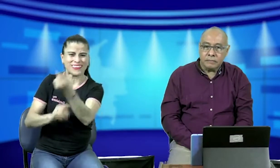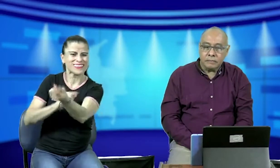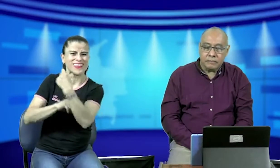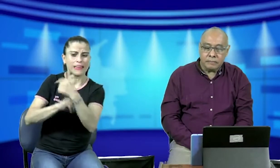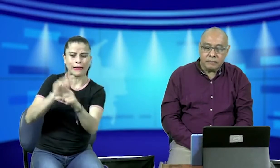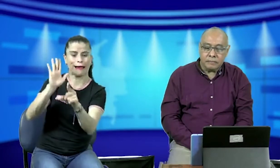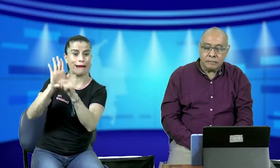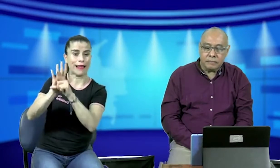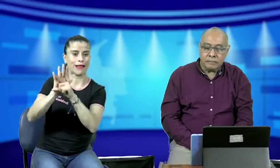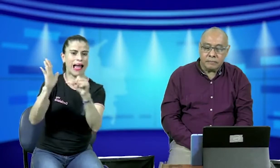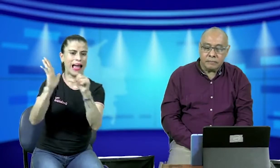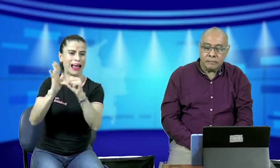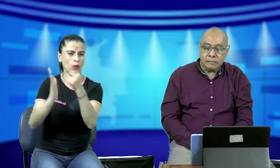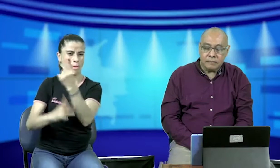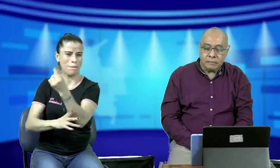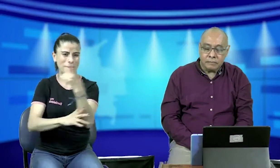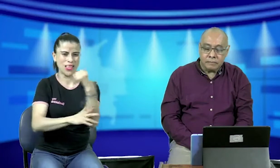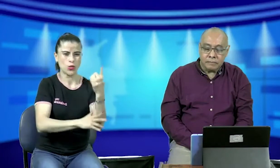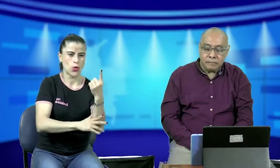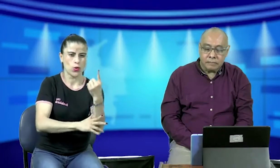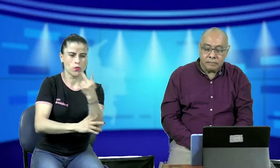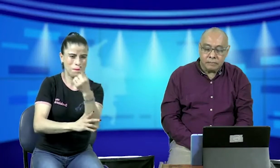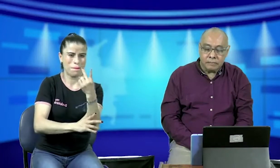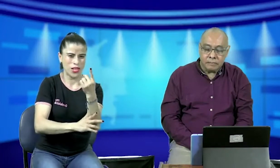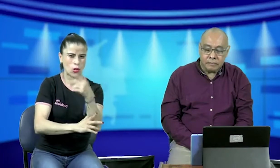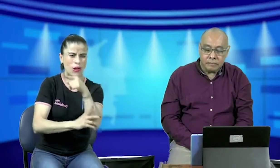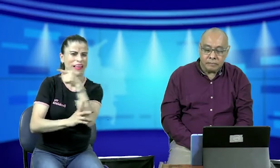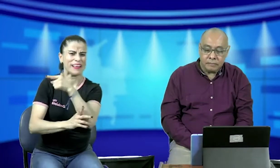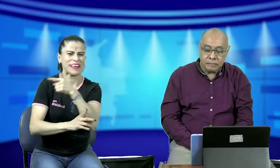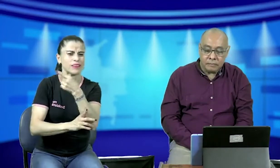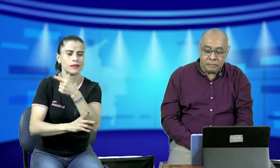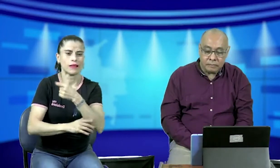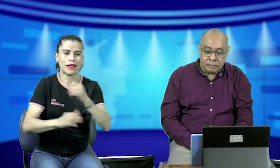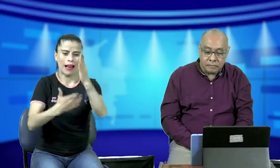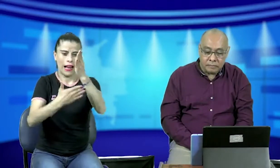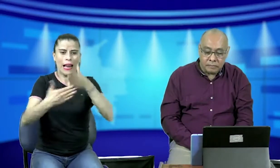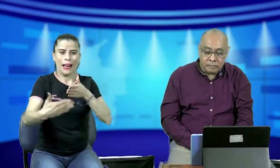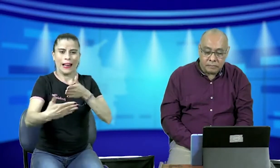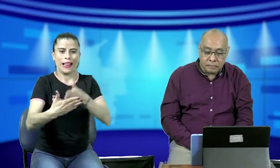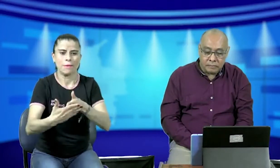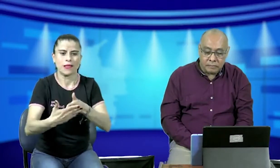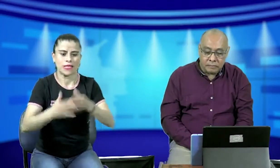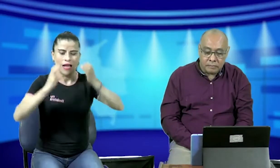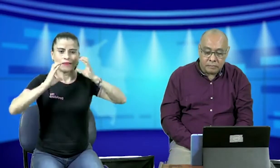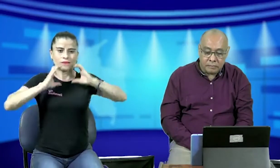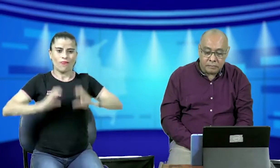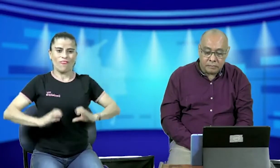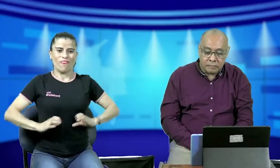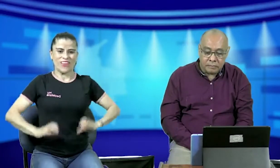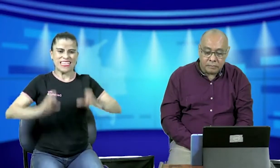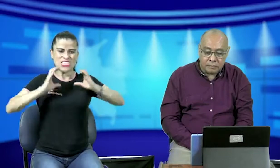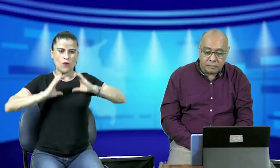la resolución porque nos dicen que en el artículo 21 habla de una limitación física